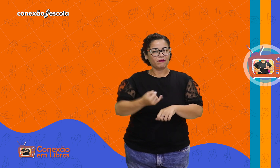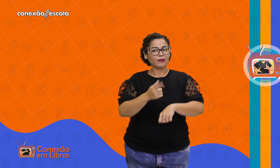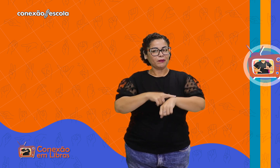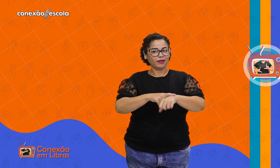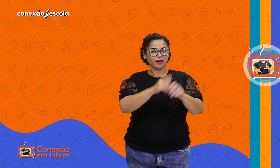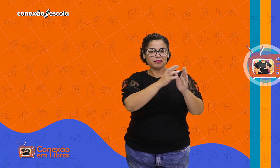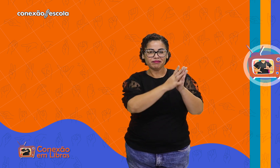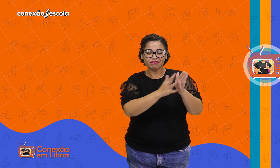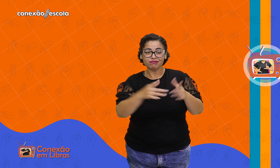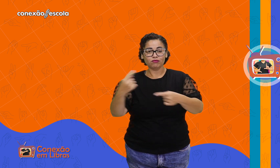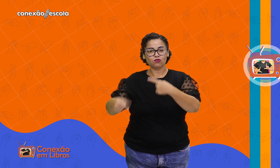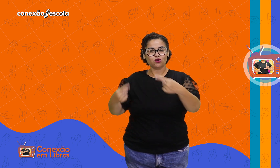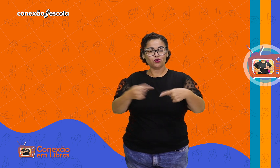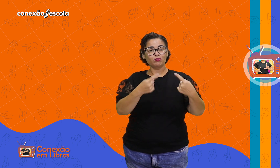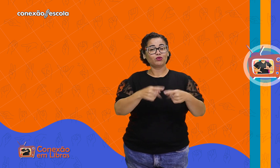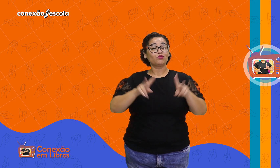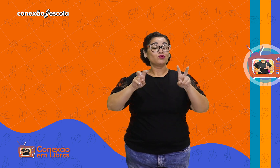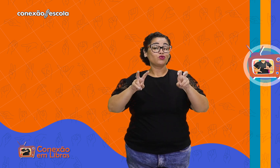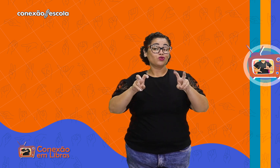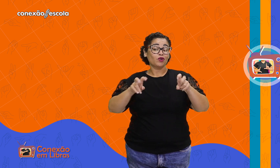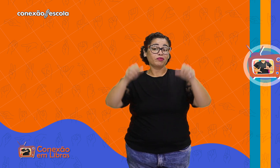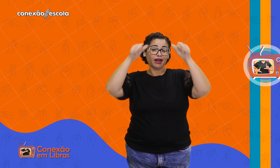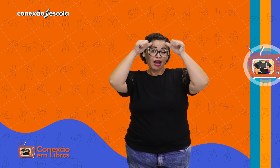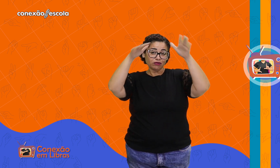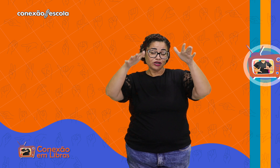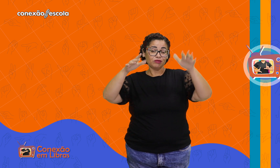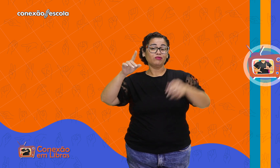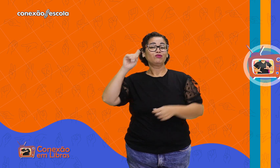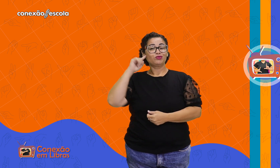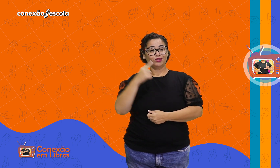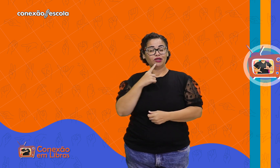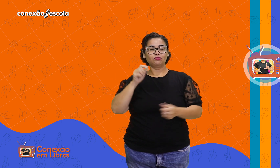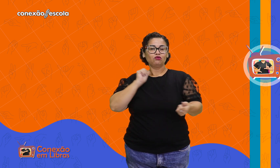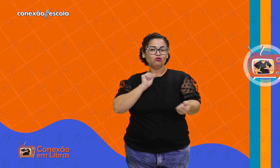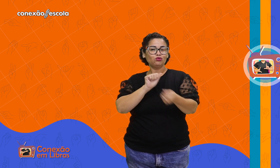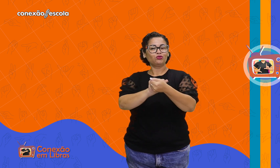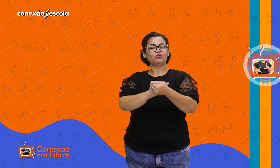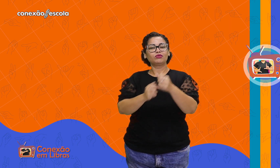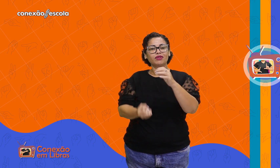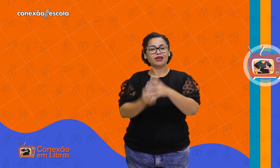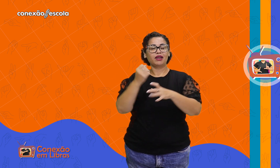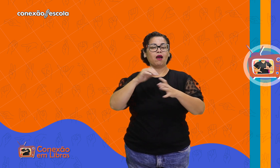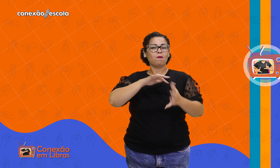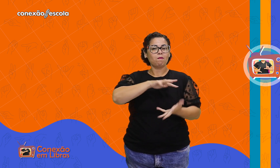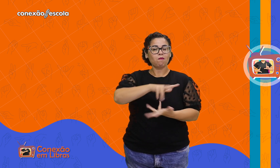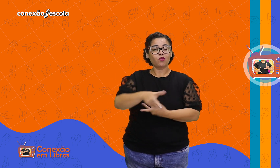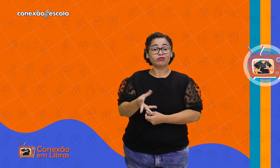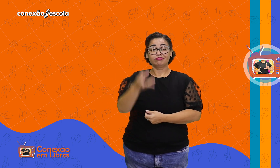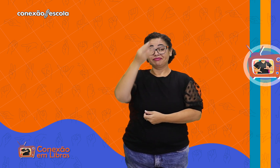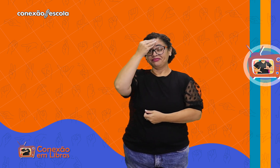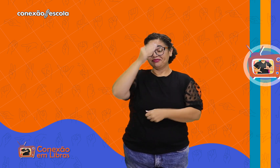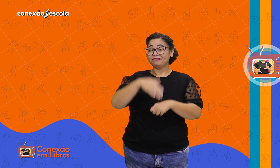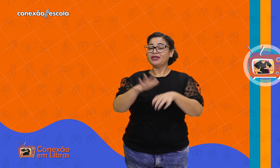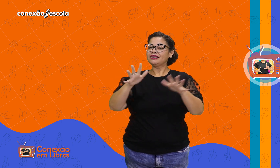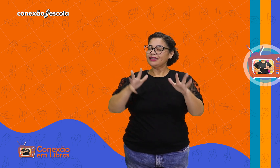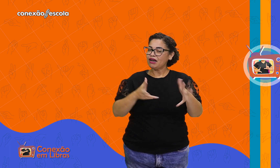dedicarem esse tempo à discussão entre autismo e surdez. Juntos podemos criar um mundo mais compreensivo e